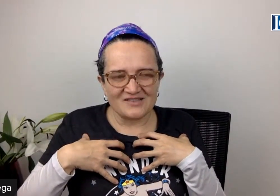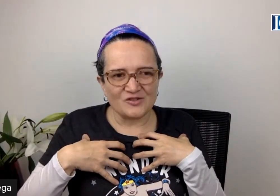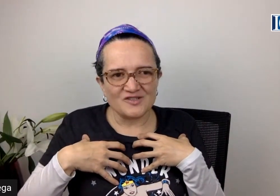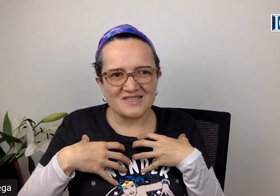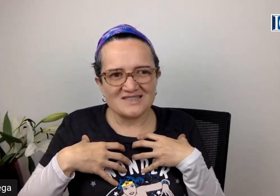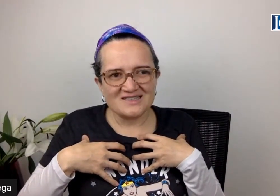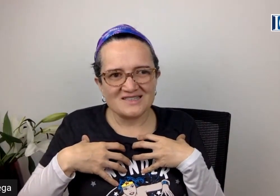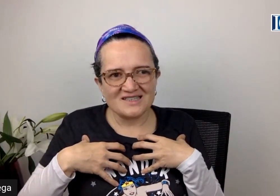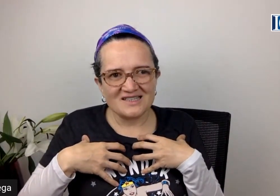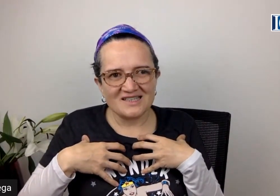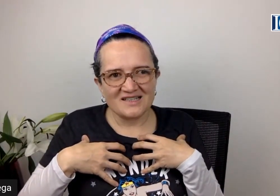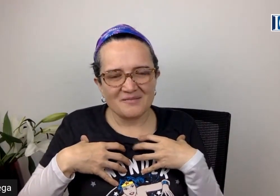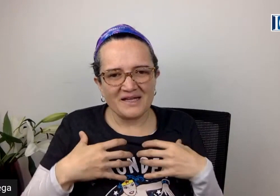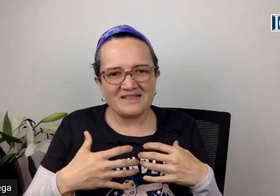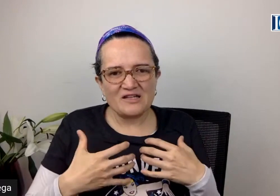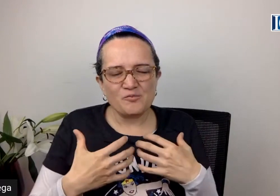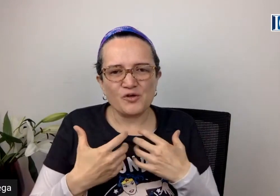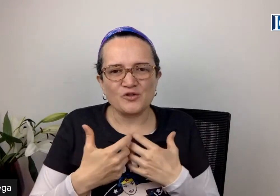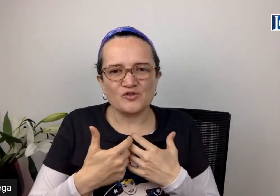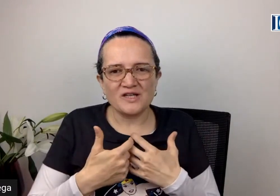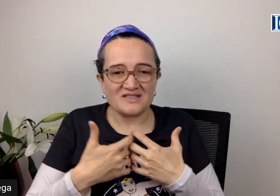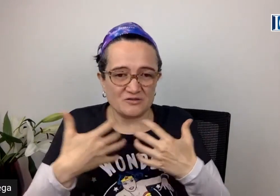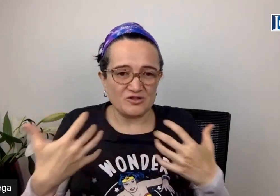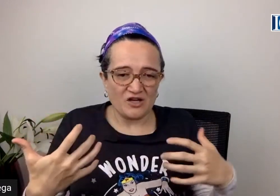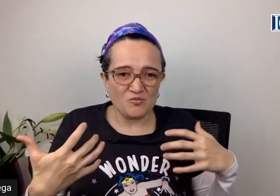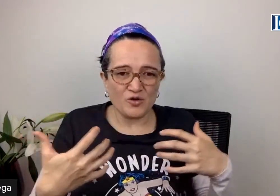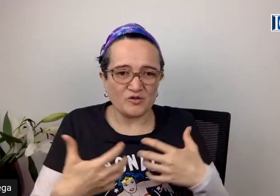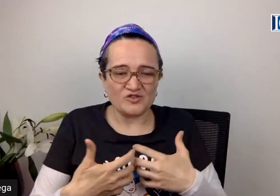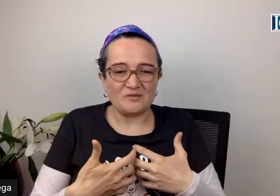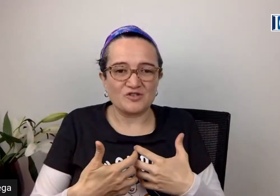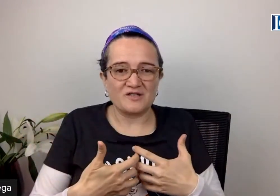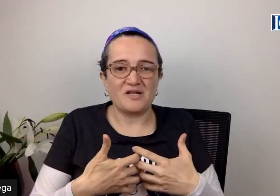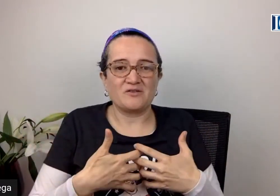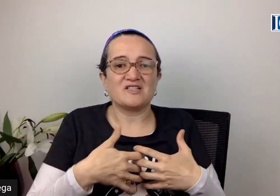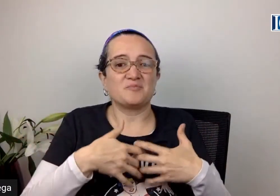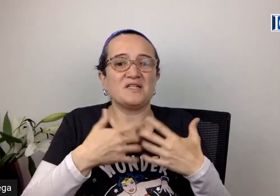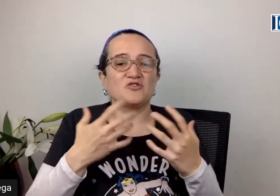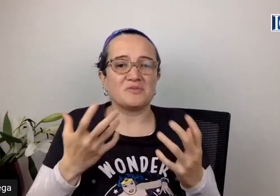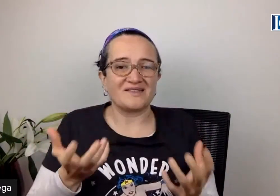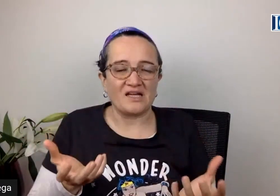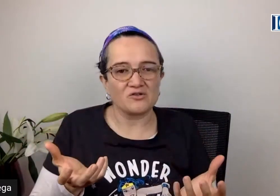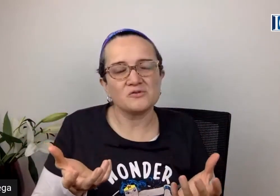Entonces, imagínate lo poderoso que es en un día como hoy cuando estamos celebrando el espíritu materno,